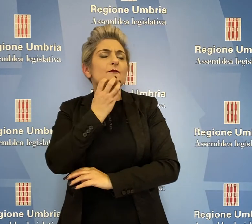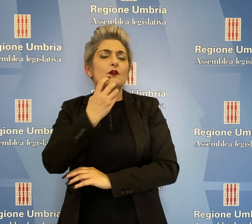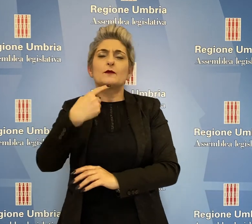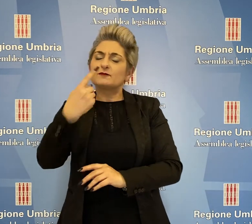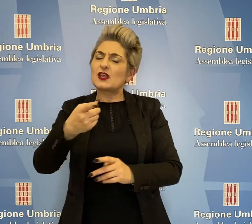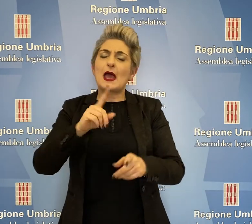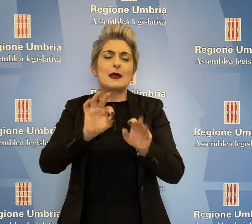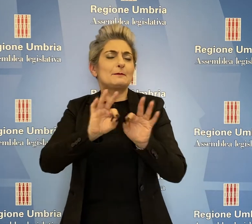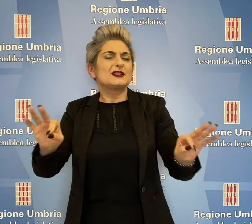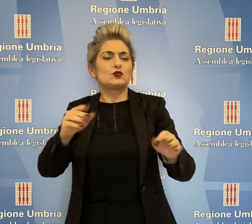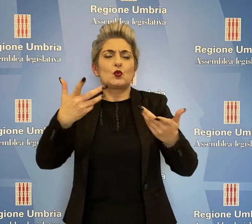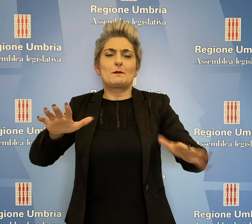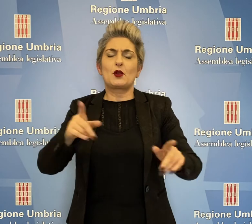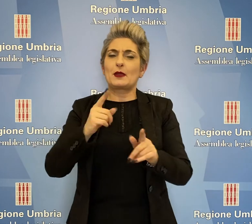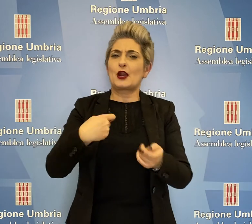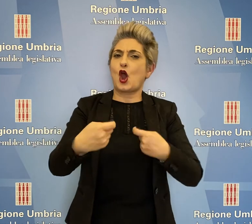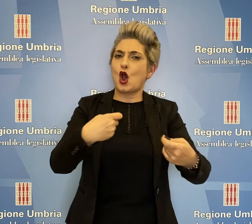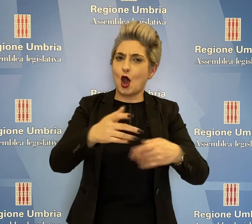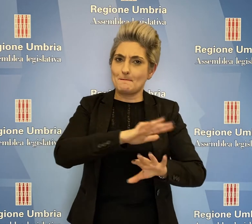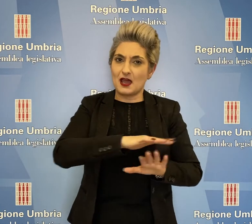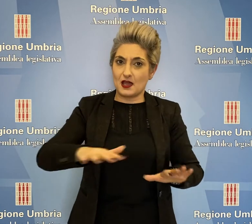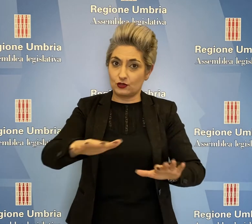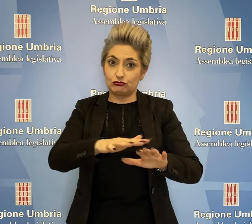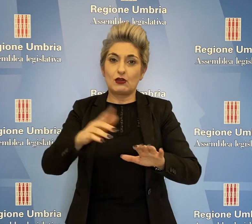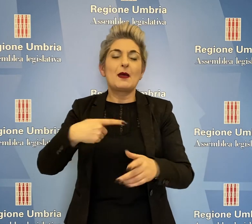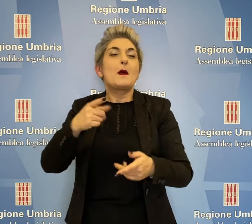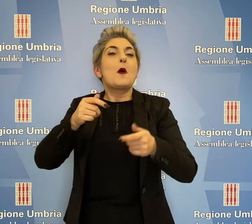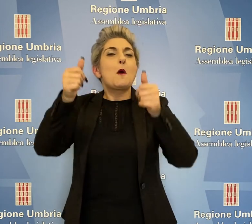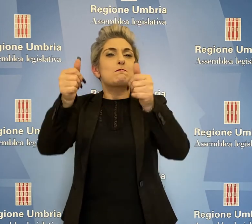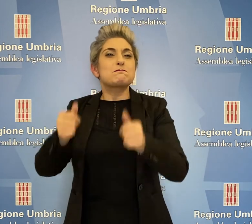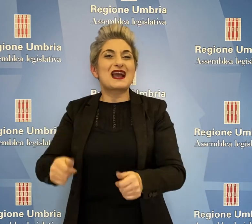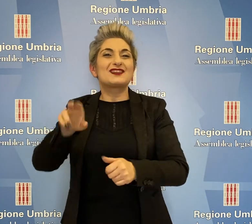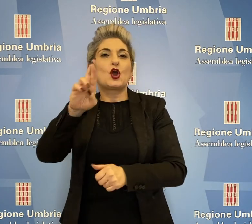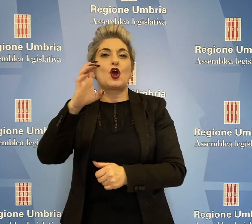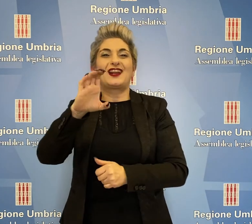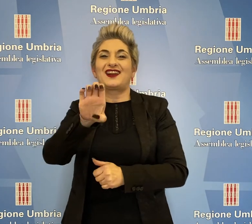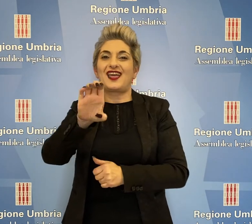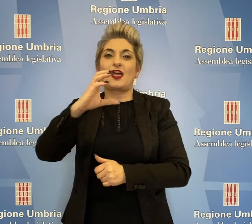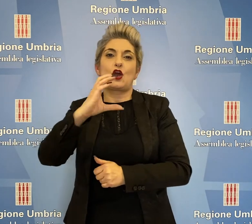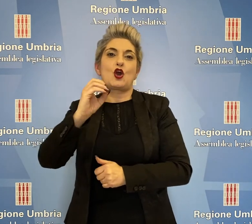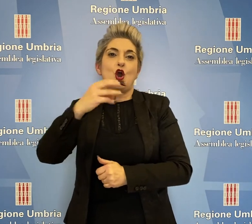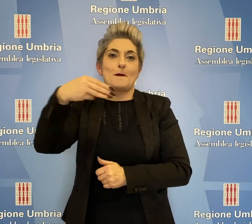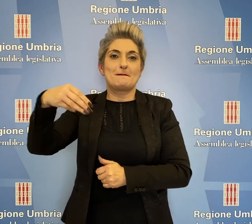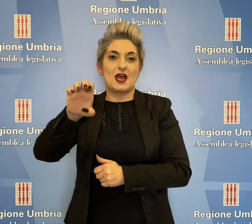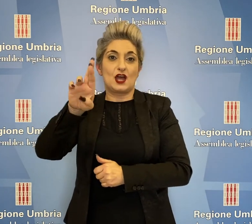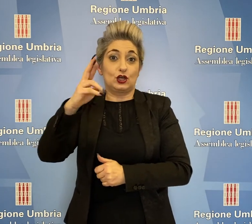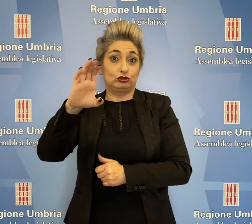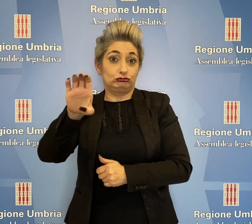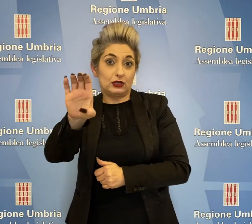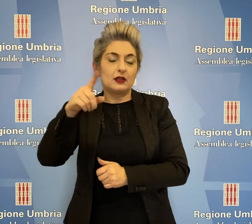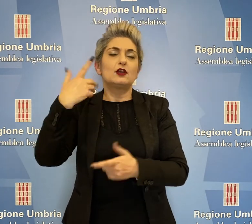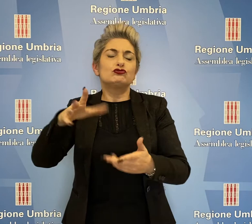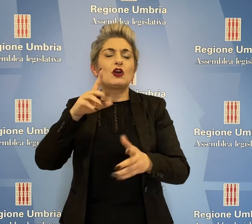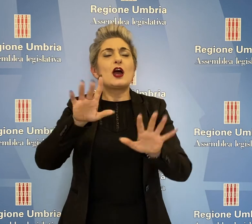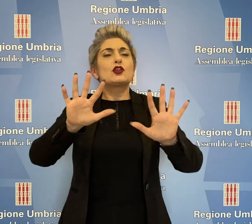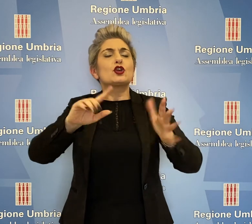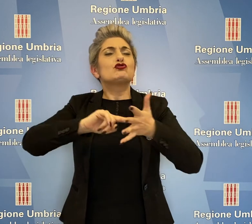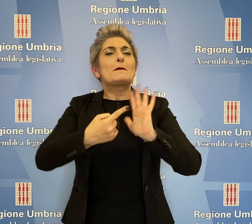per tutto il commercio. Il bando ReCommerce porta 10 milioni di euro dalla riprogrammazione dei fondi europei. Abbiamo cercato di